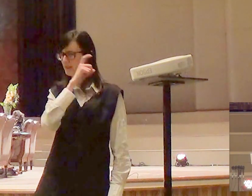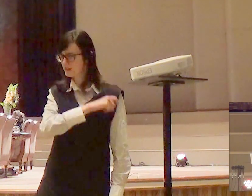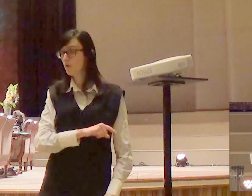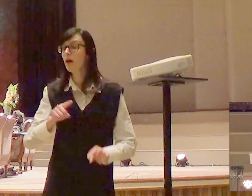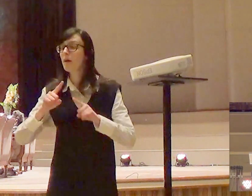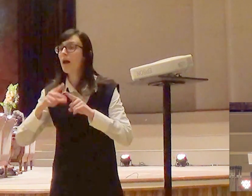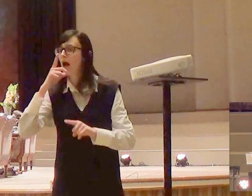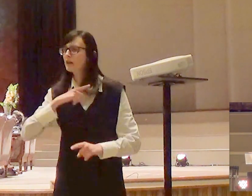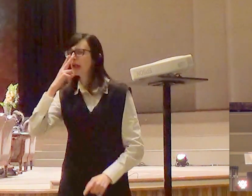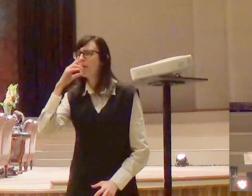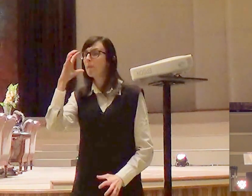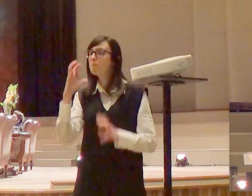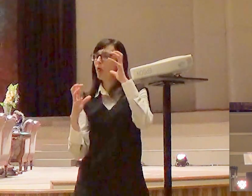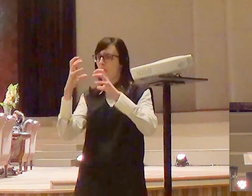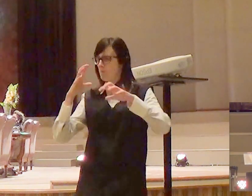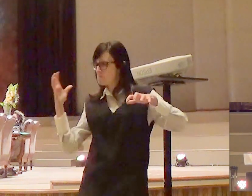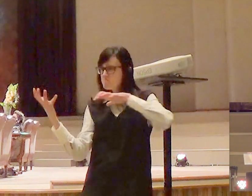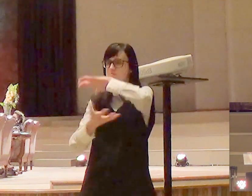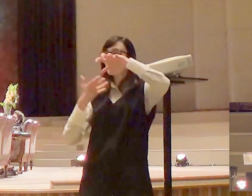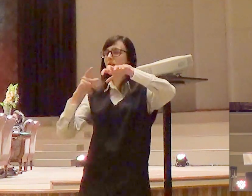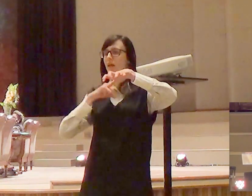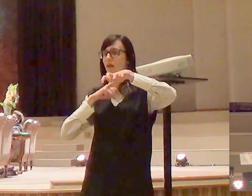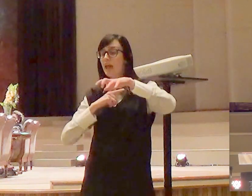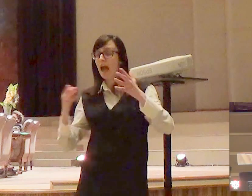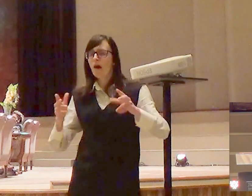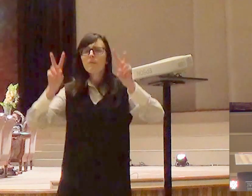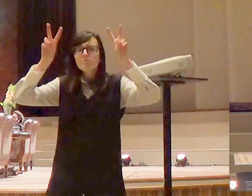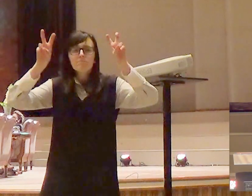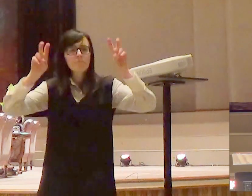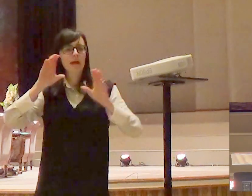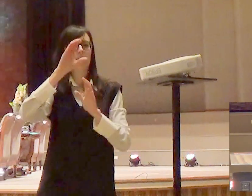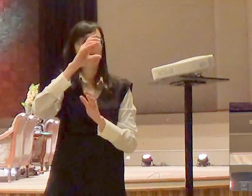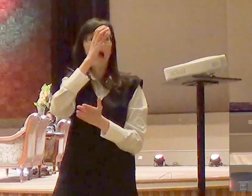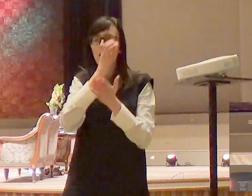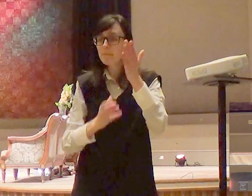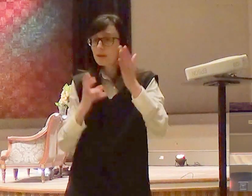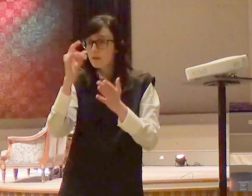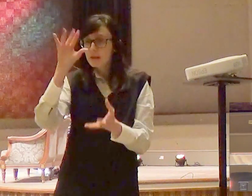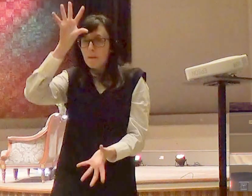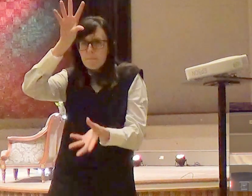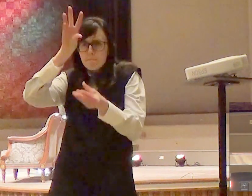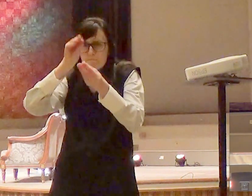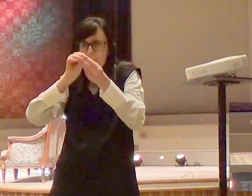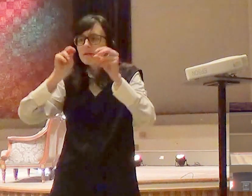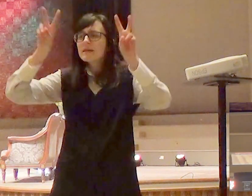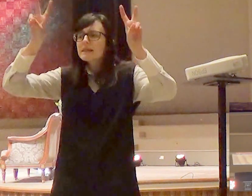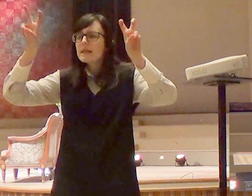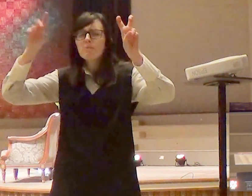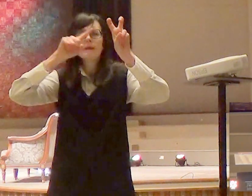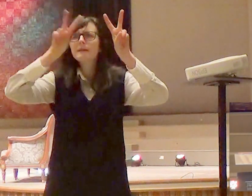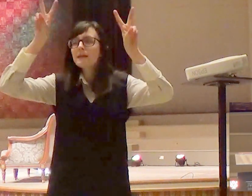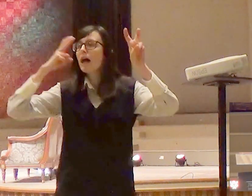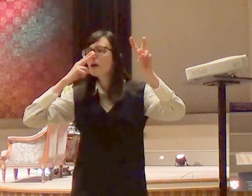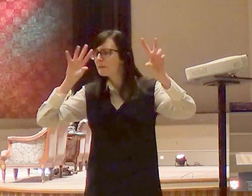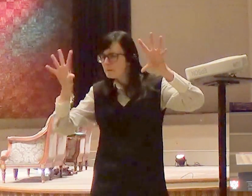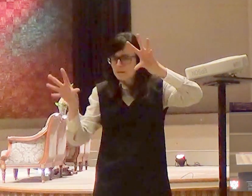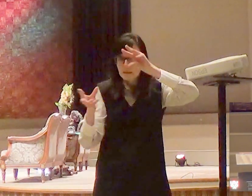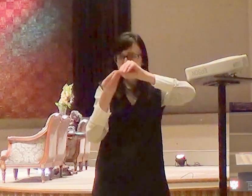rebelião, e o tema desse capítulo, se a gente pudesse resumir, o assunto desse capítulo, é fácil, é